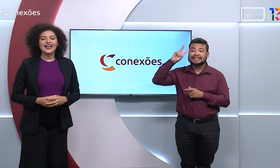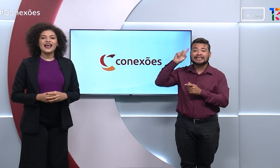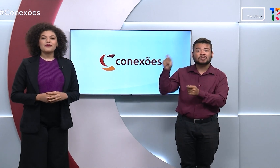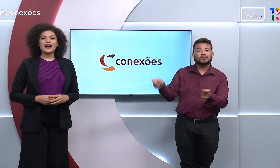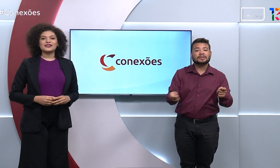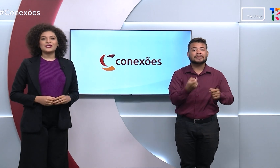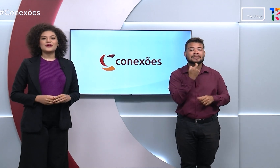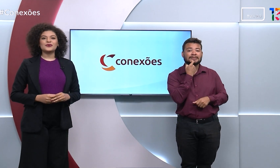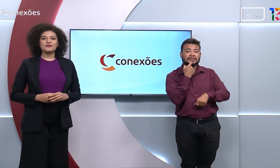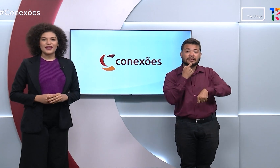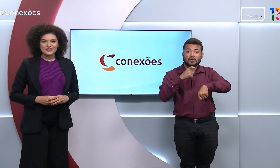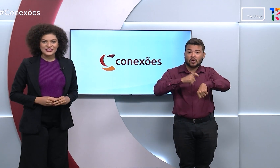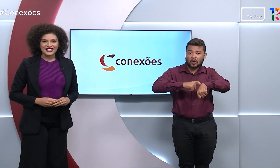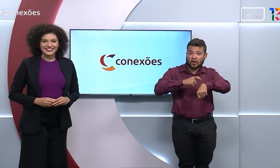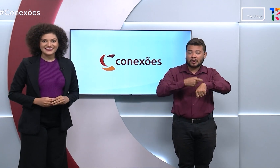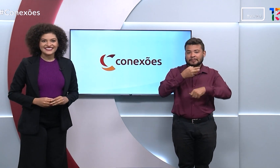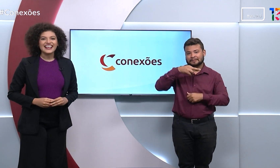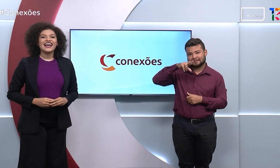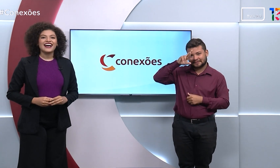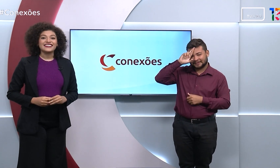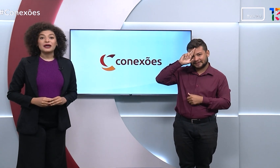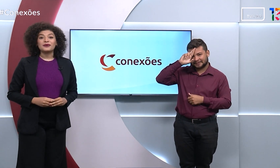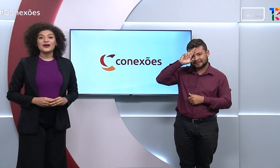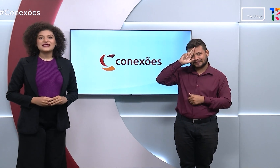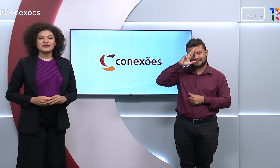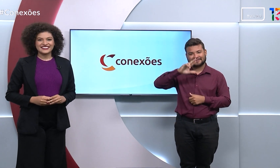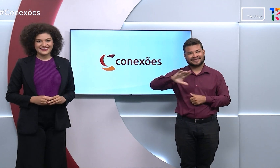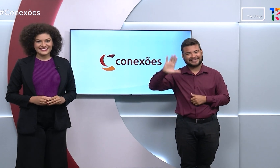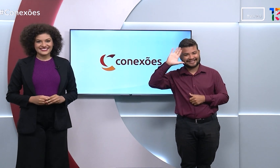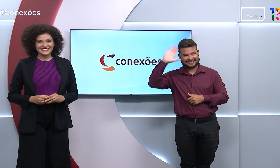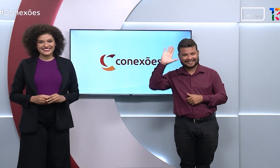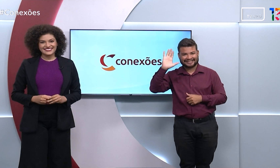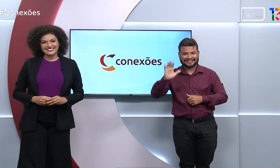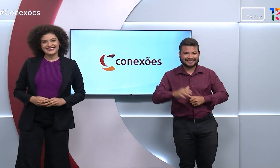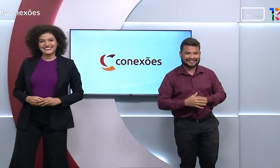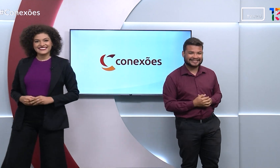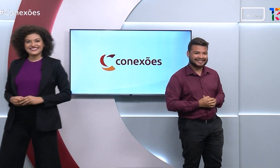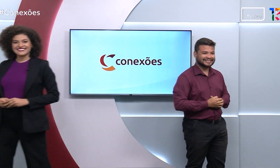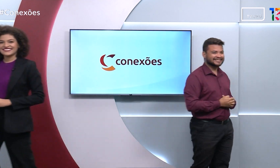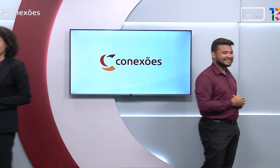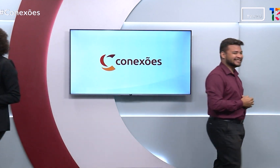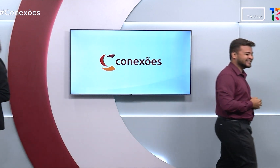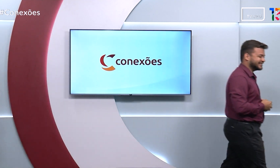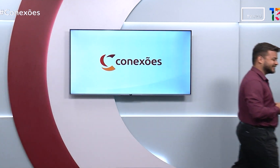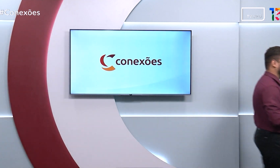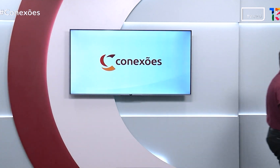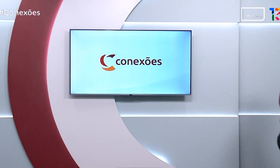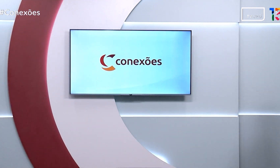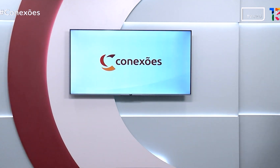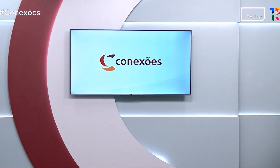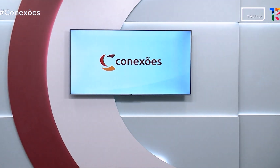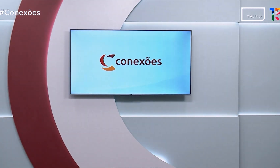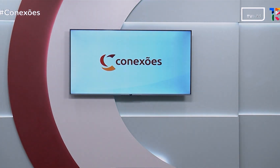sexta, a partir do meio-dia. Até a próxima! Tchau! Tchau!